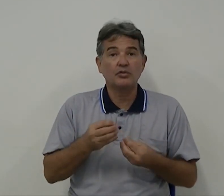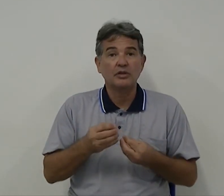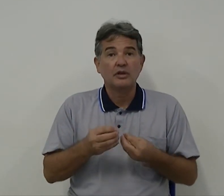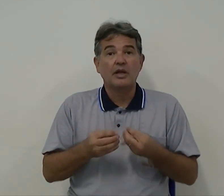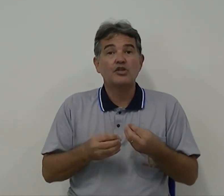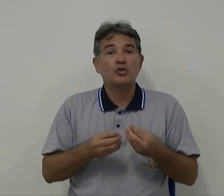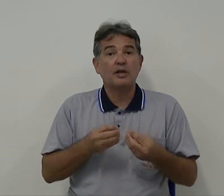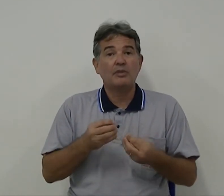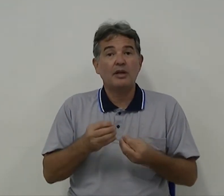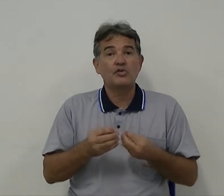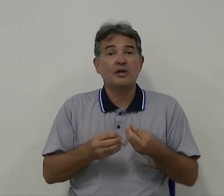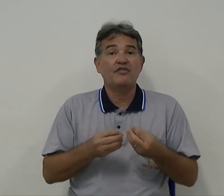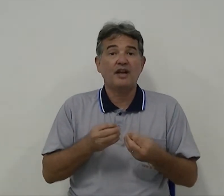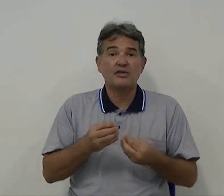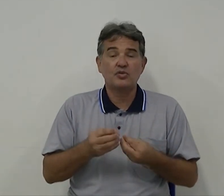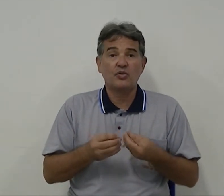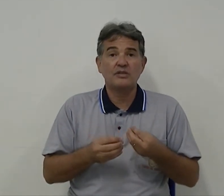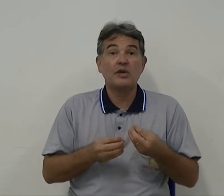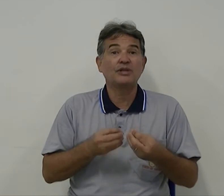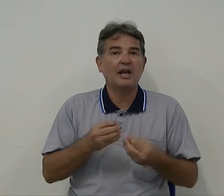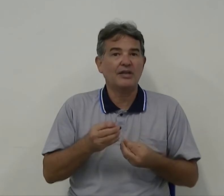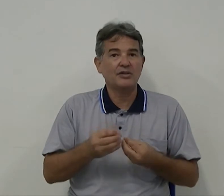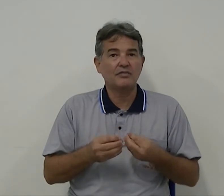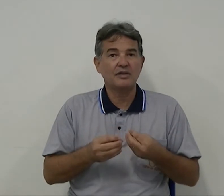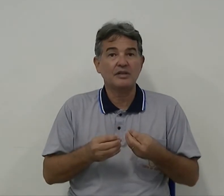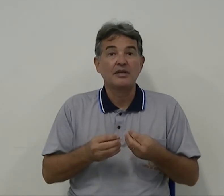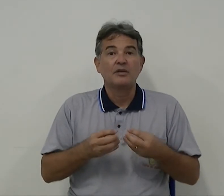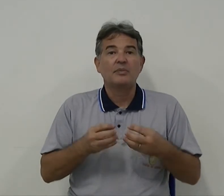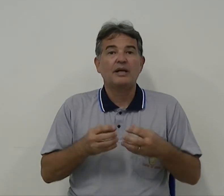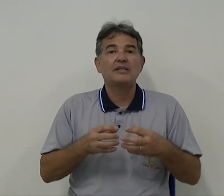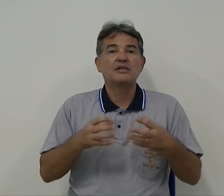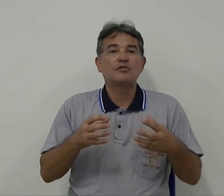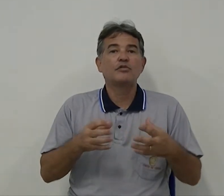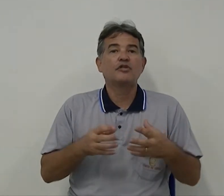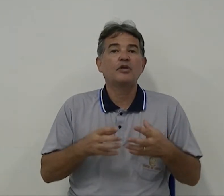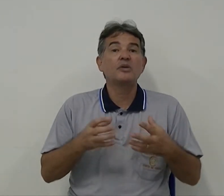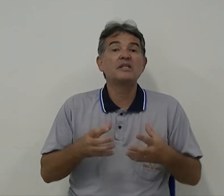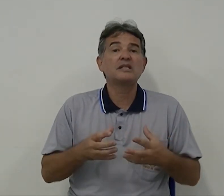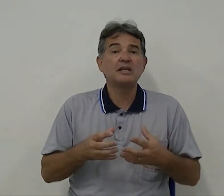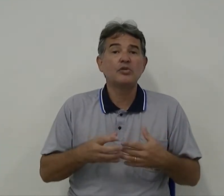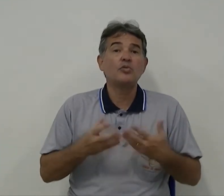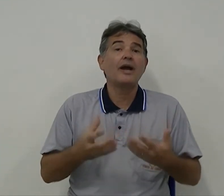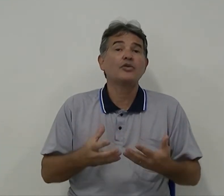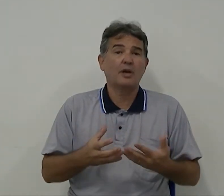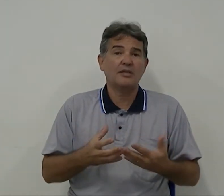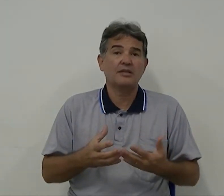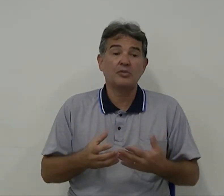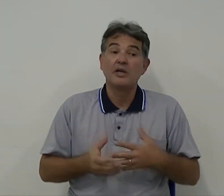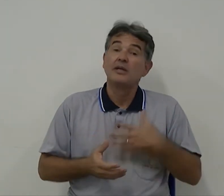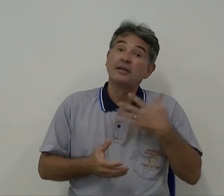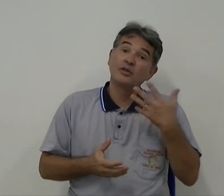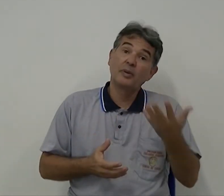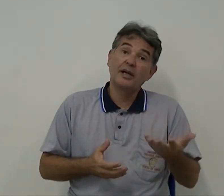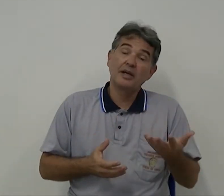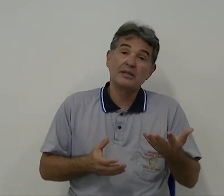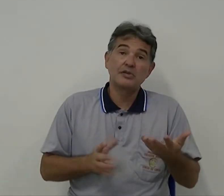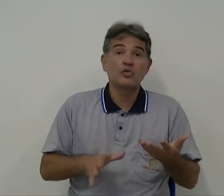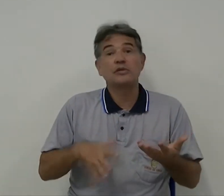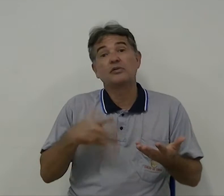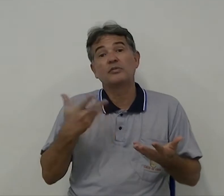questionamentos, reflexões, alternativas para desenvolver um ensino, uma educação, tanto para criança surda como